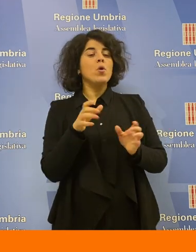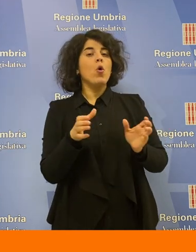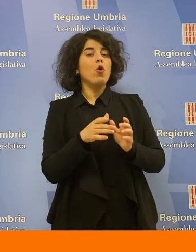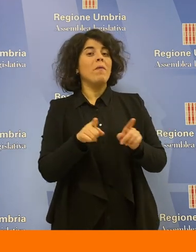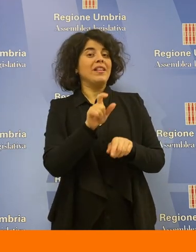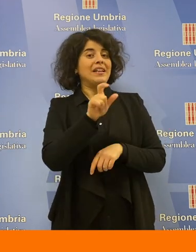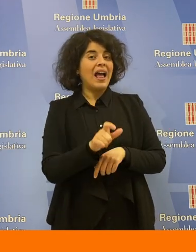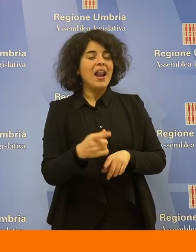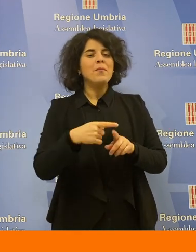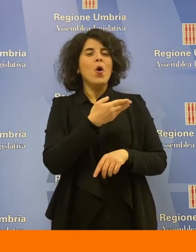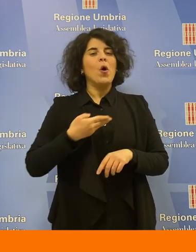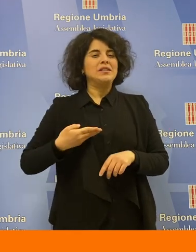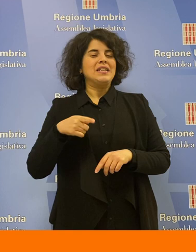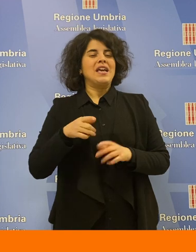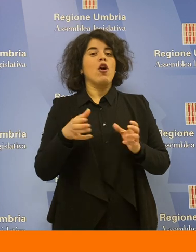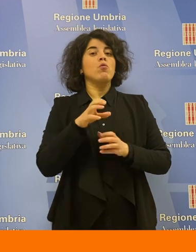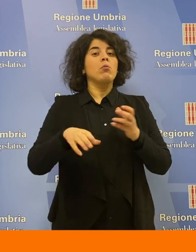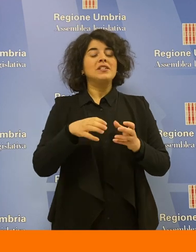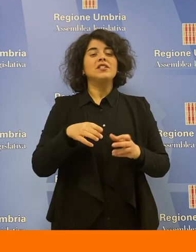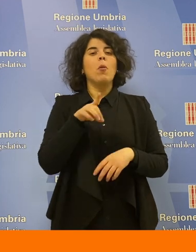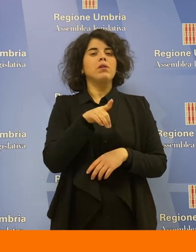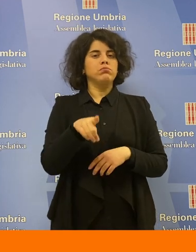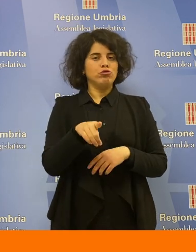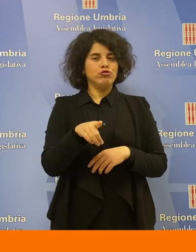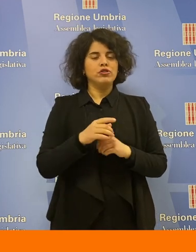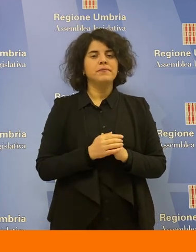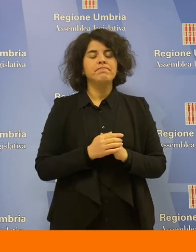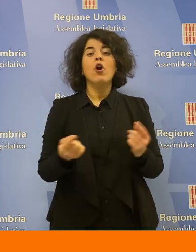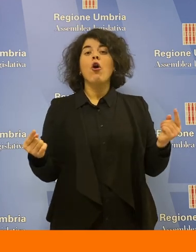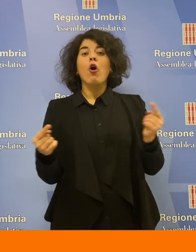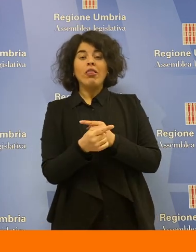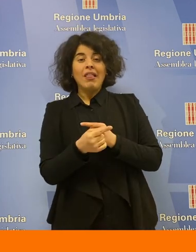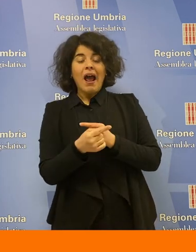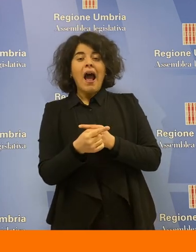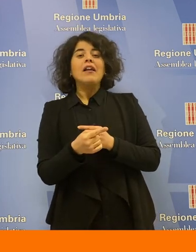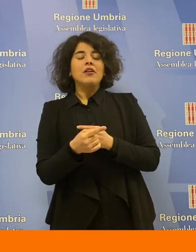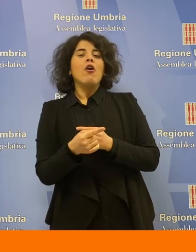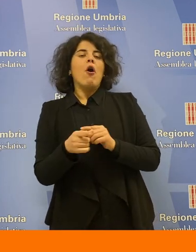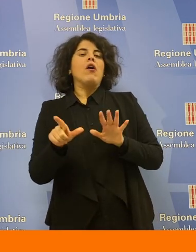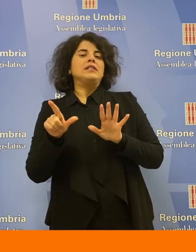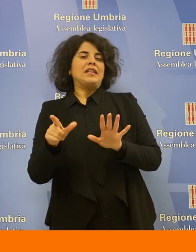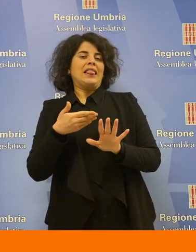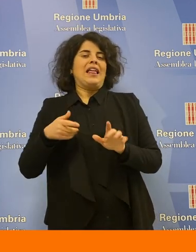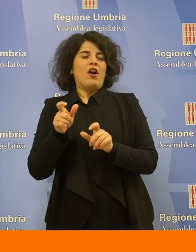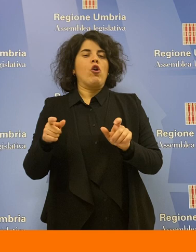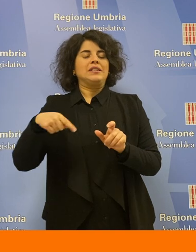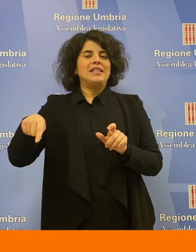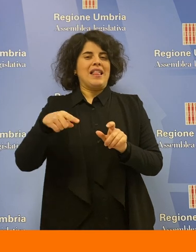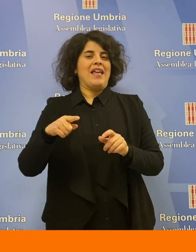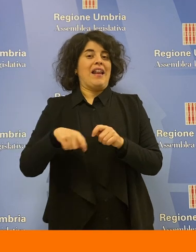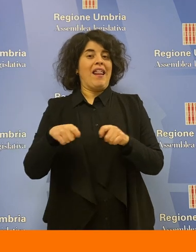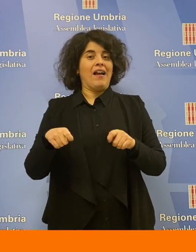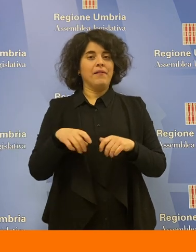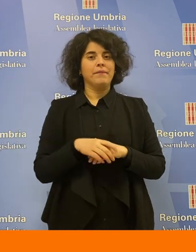Gruppo Fratelli d'Italia e della consigliera del Gruppo Misto Francesca Peppucci, voto contrario dei sette consiglieri regionali